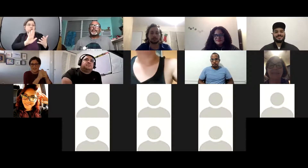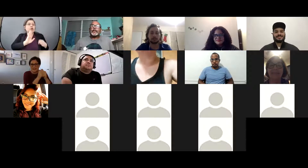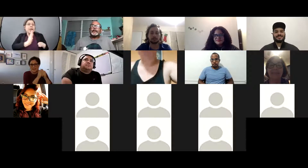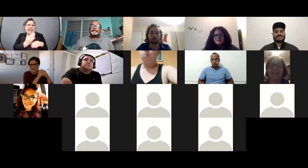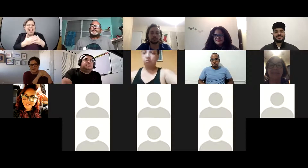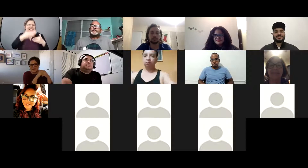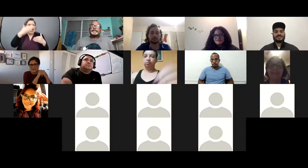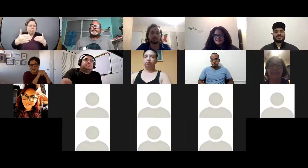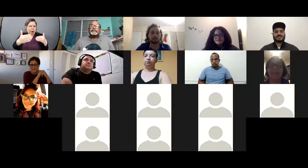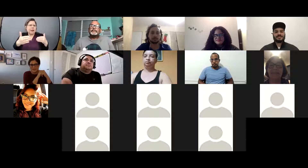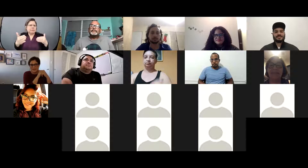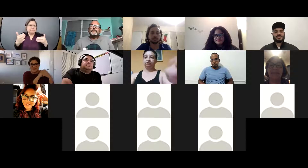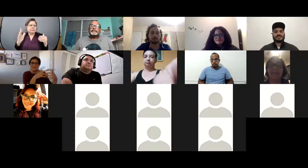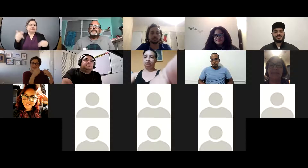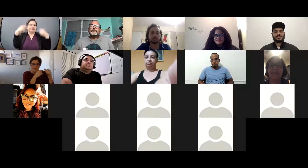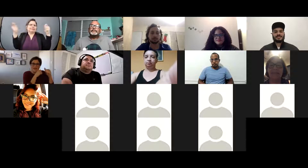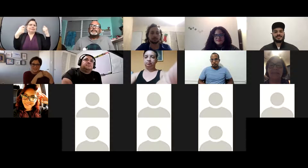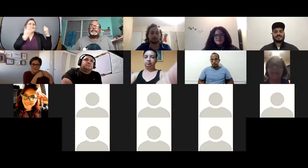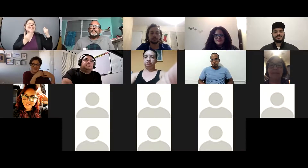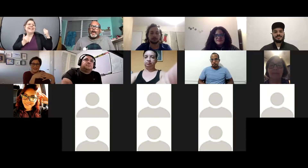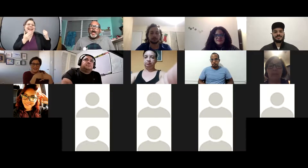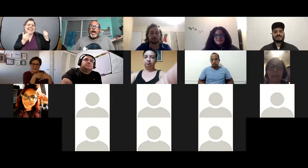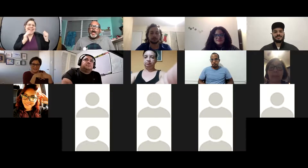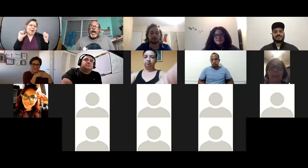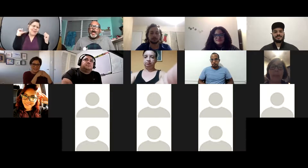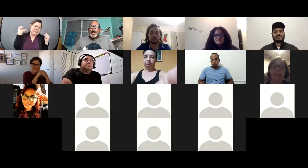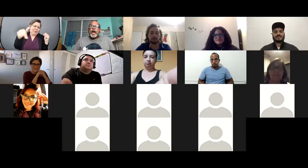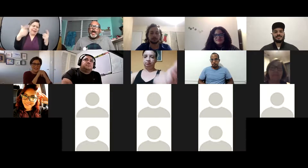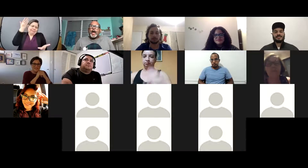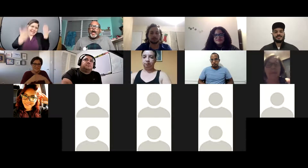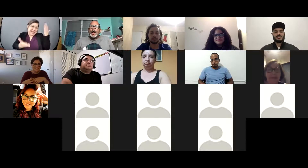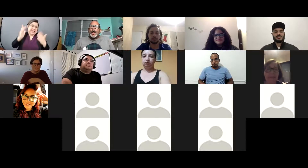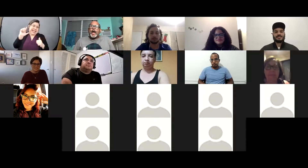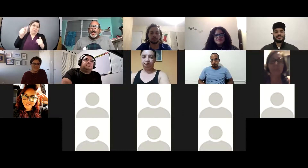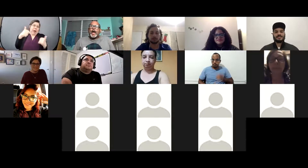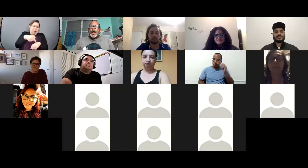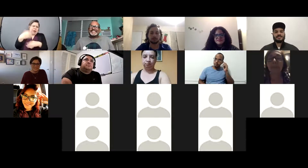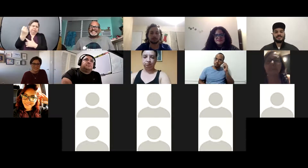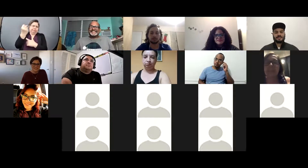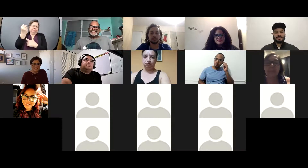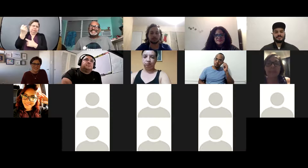podemos celebrar porque nos merecemos esa esa celebración